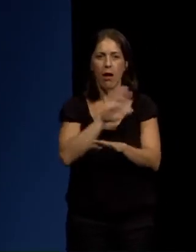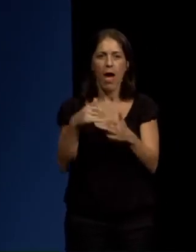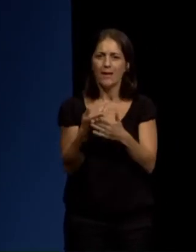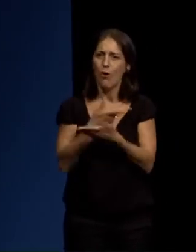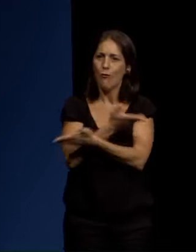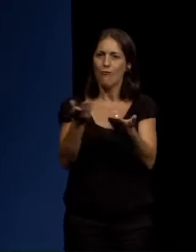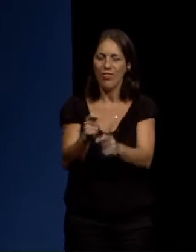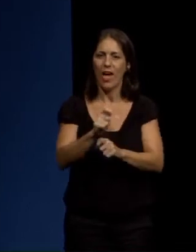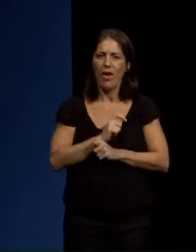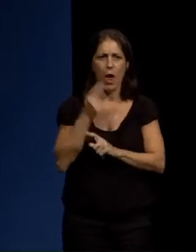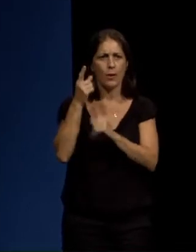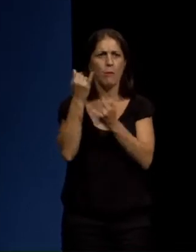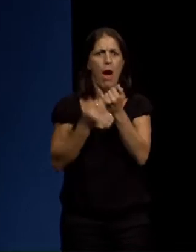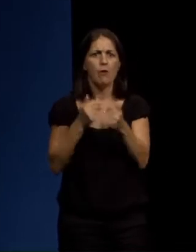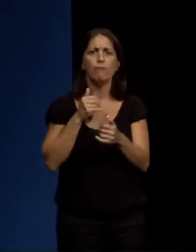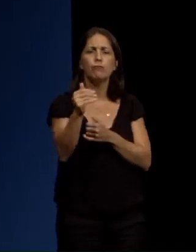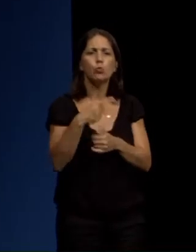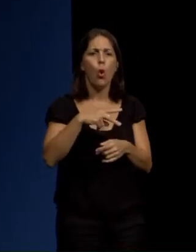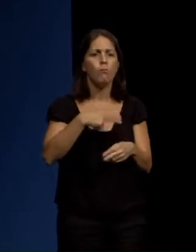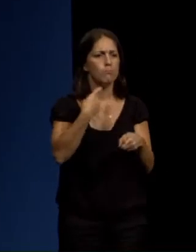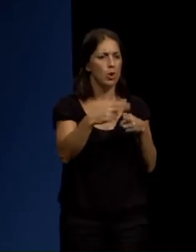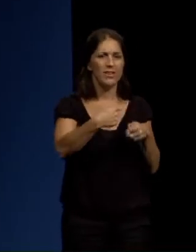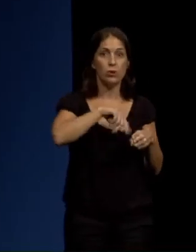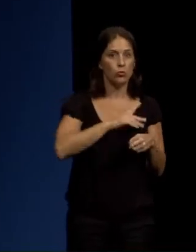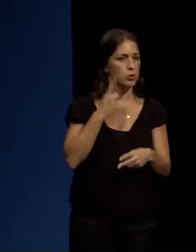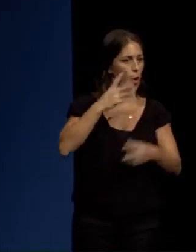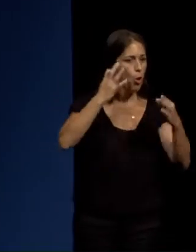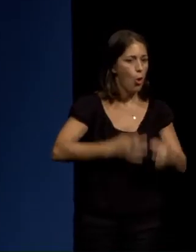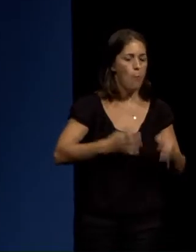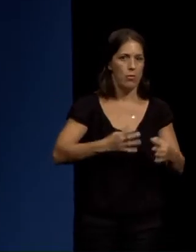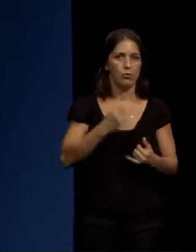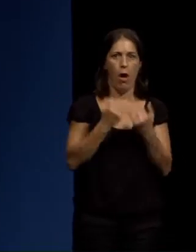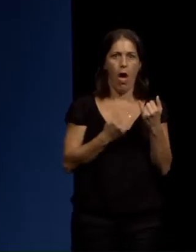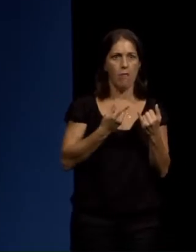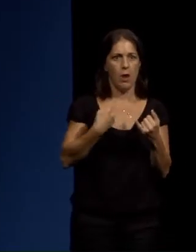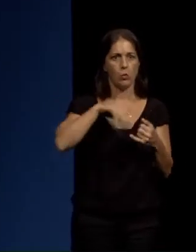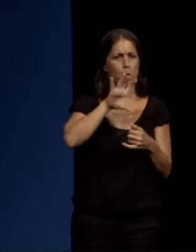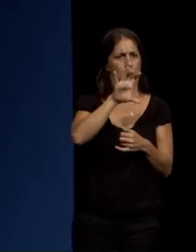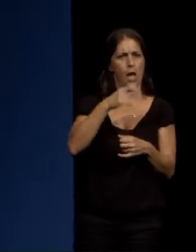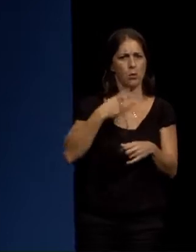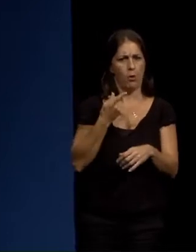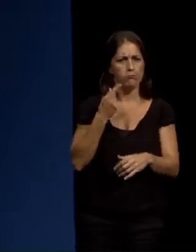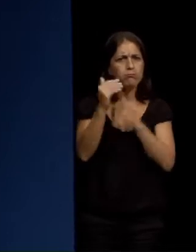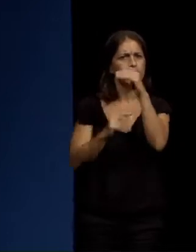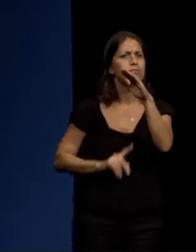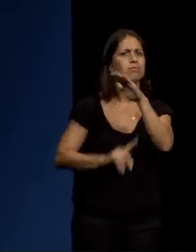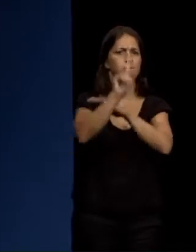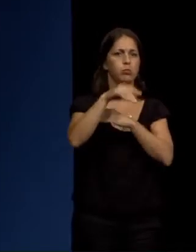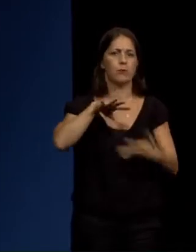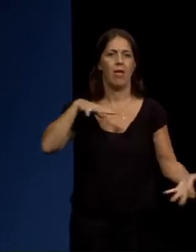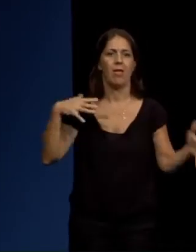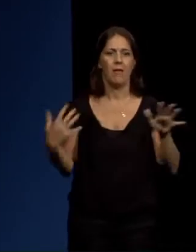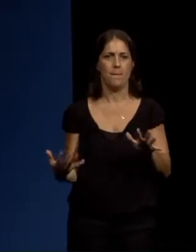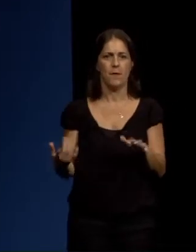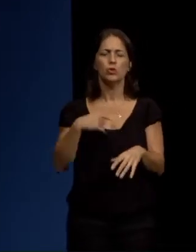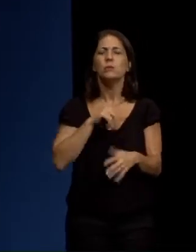así aplicar esas políticas que estamos convencidos levarán o noso país polo camiño da recuperación. E que o que xiximos,